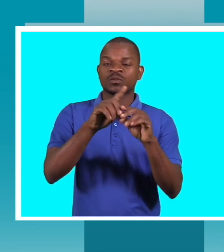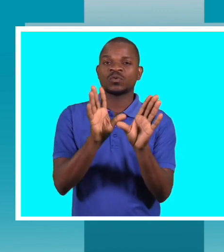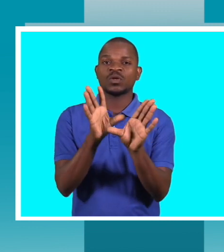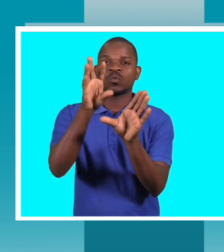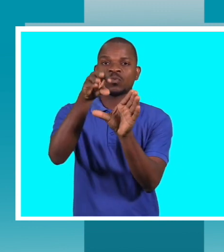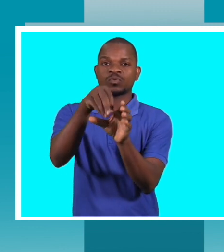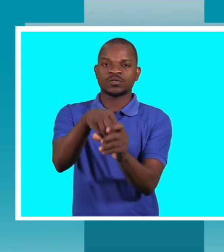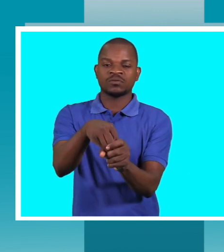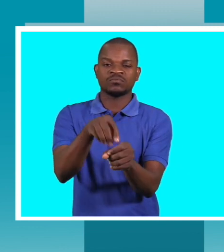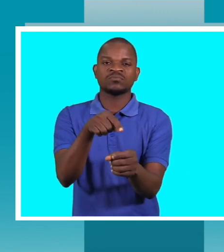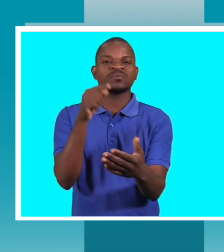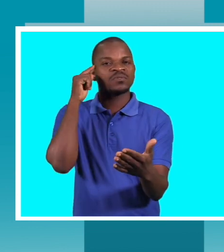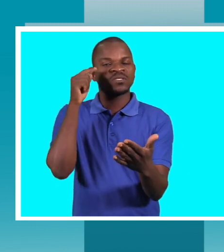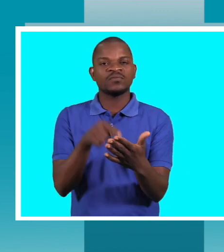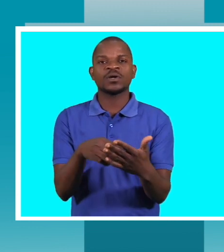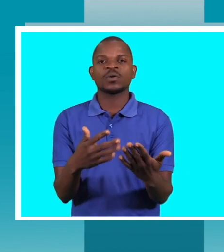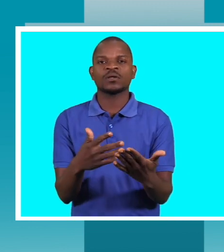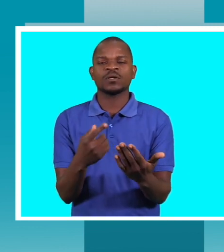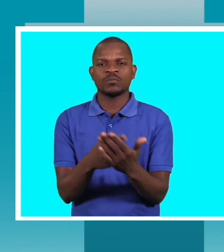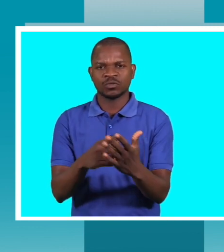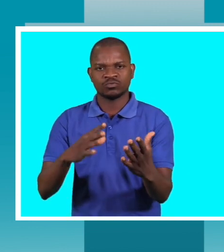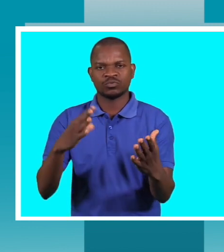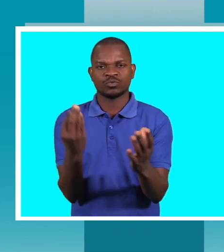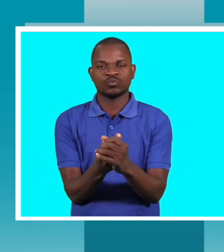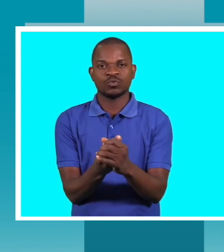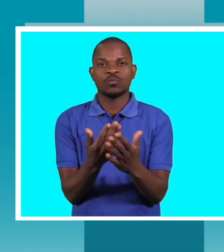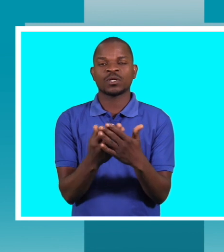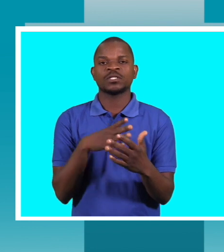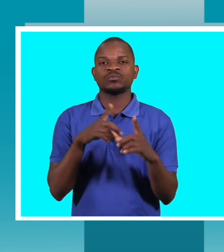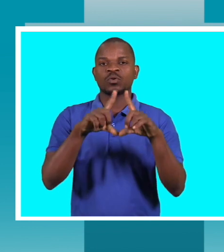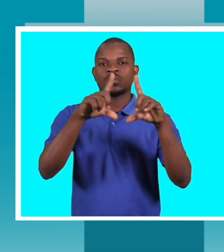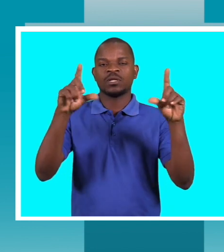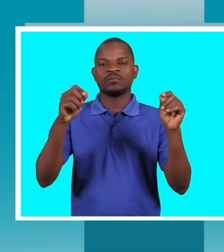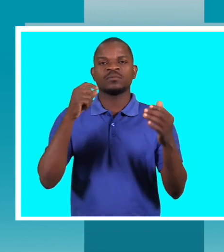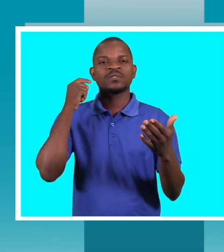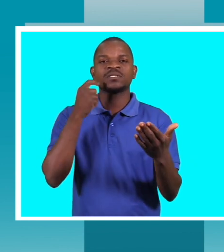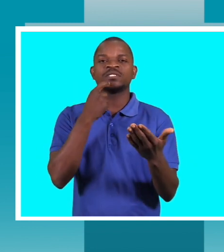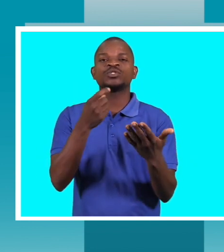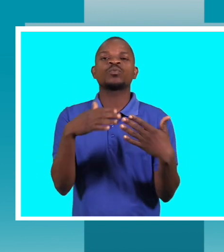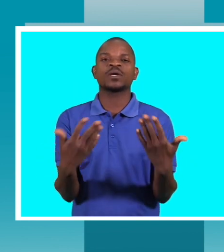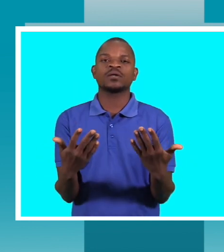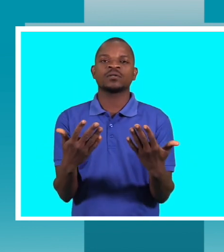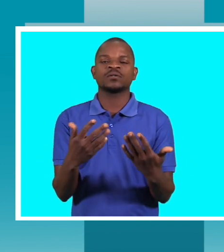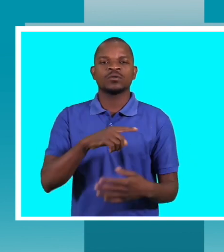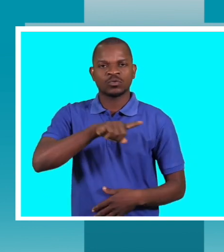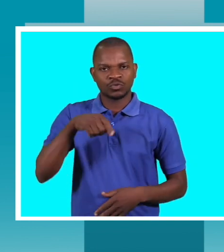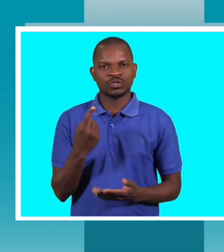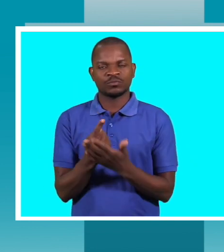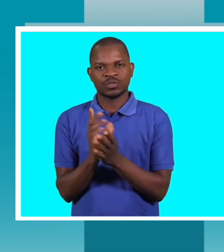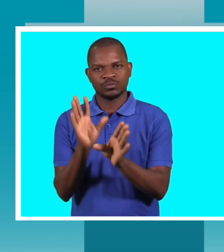falar, inclusão é envolver. Nós temos um lema que diz nada para nós sem nós. Então, as pessoas têm que perceber o que é isto.